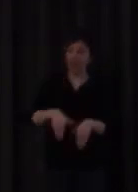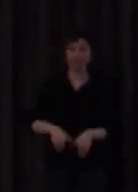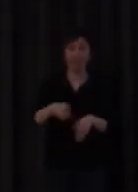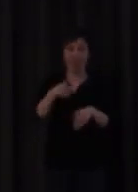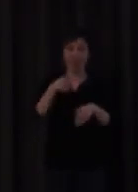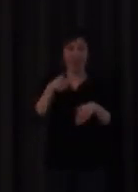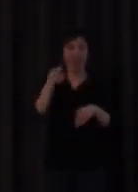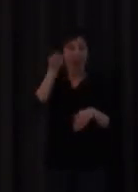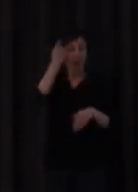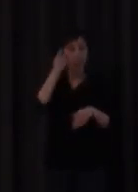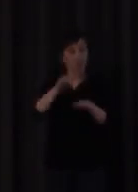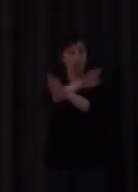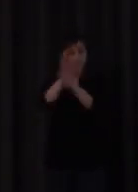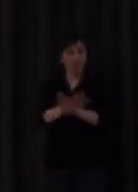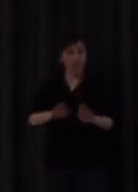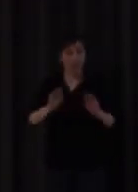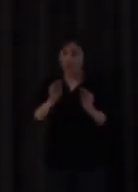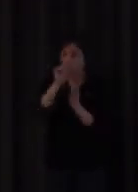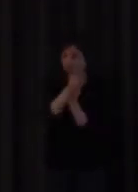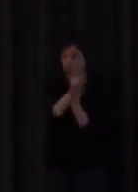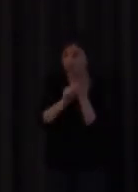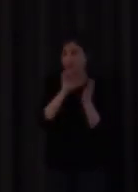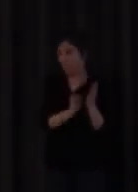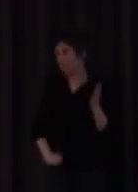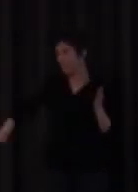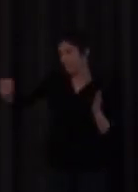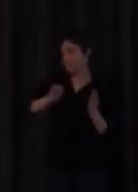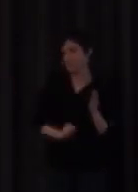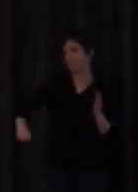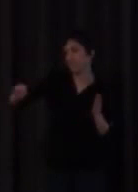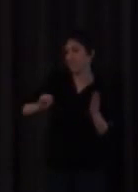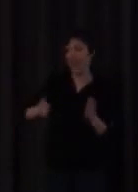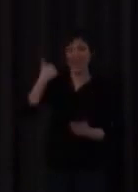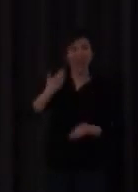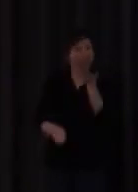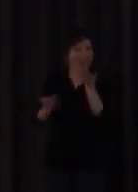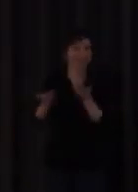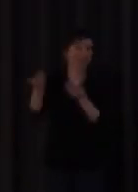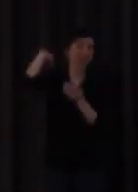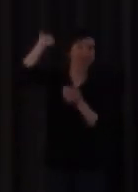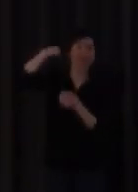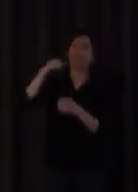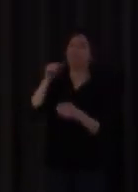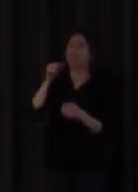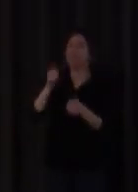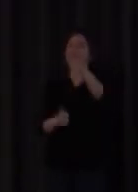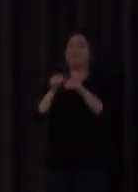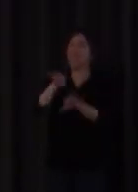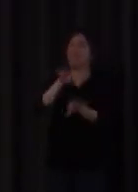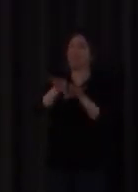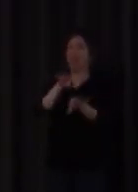termina con unas notas brillantes presentándose a la antigua selectividad denominada ahora EVAU